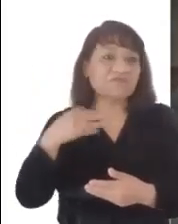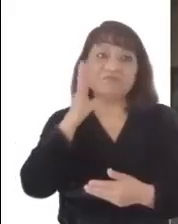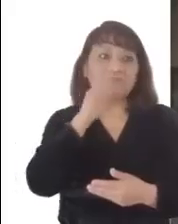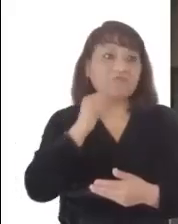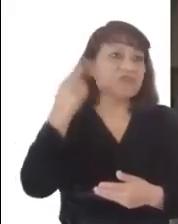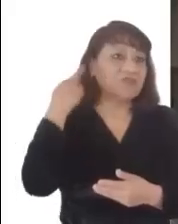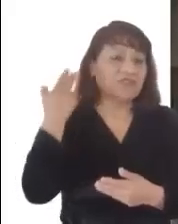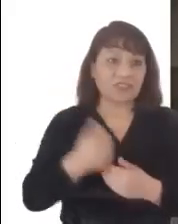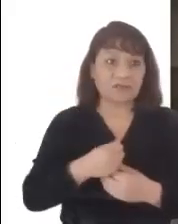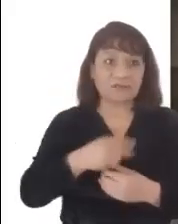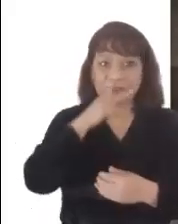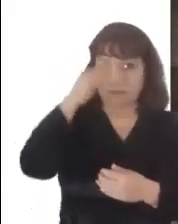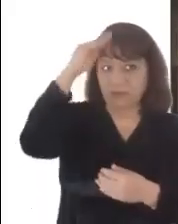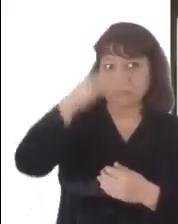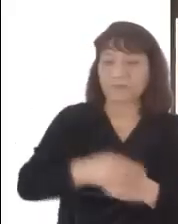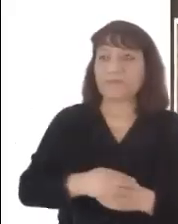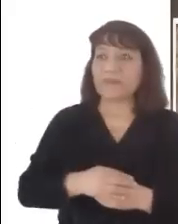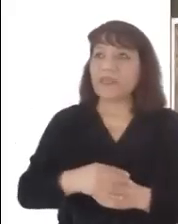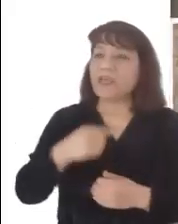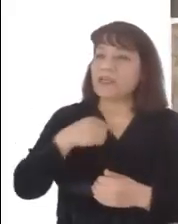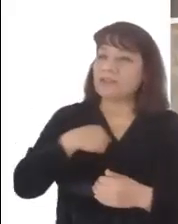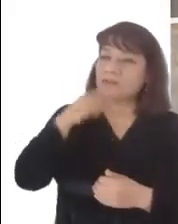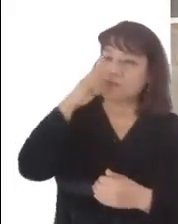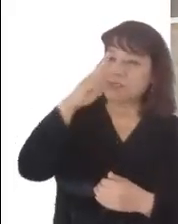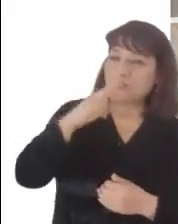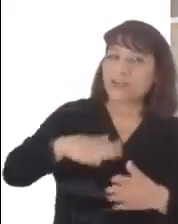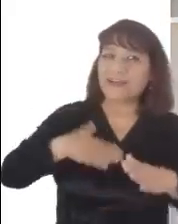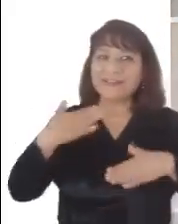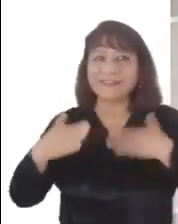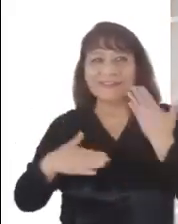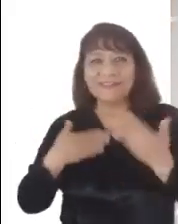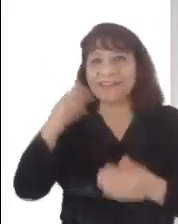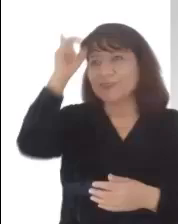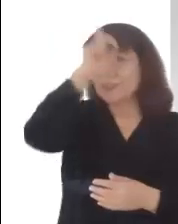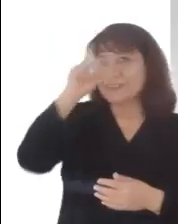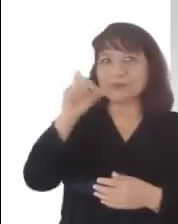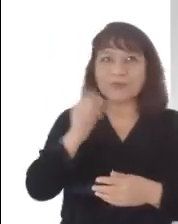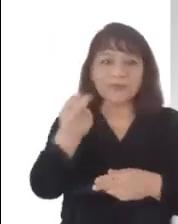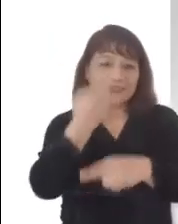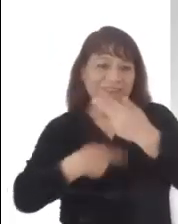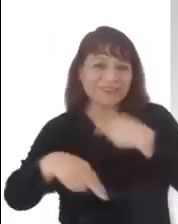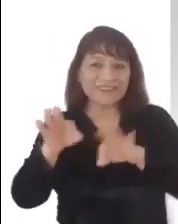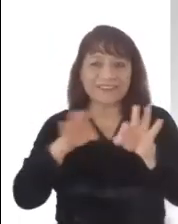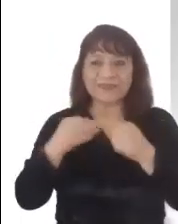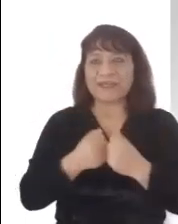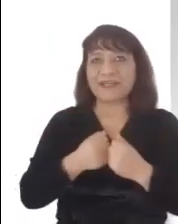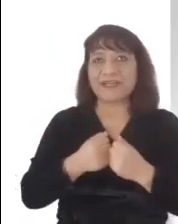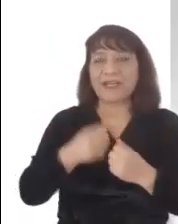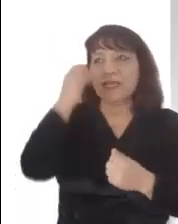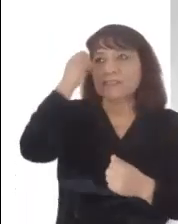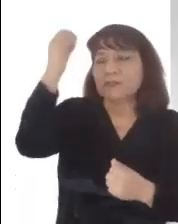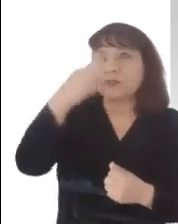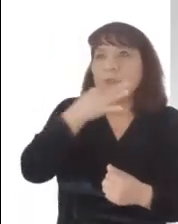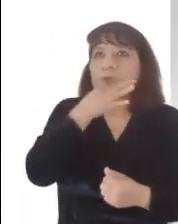Palabra del Señor ¿Qué alegría expresan los discípulos al retorno de su misión? Atrás han